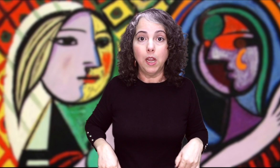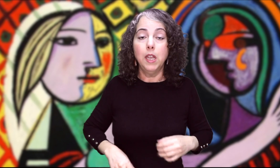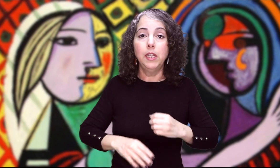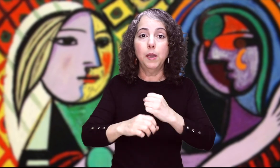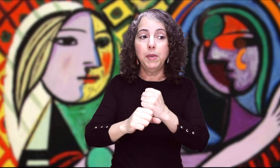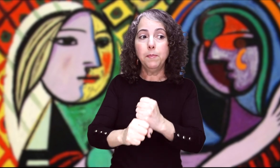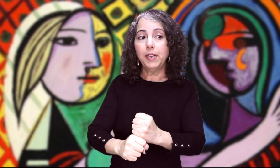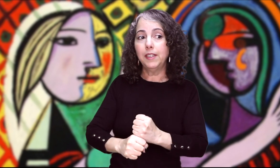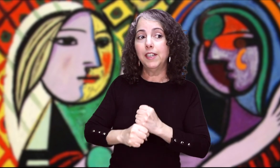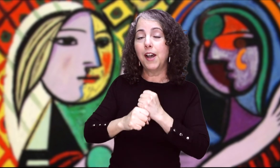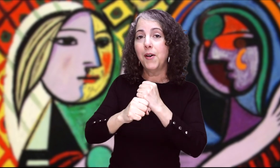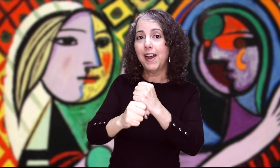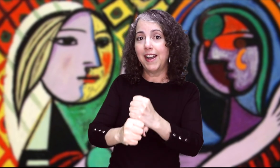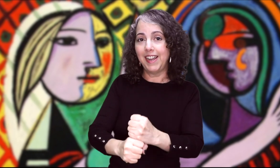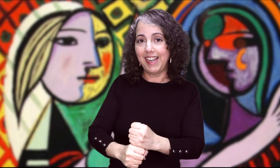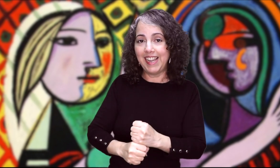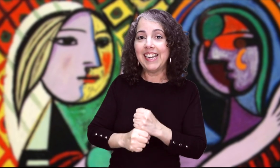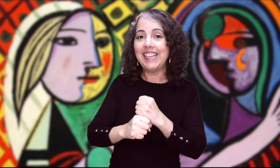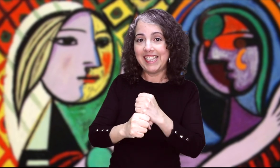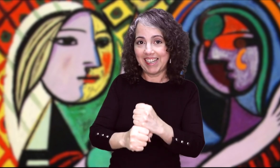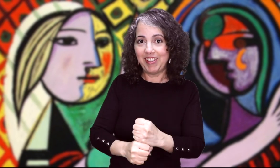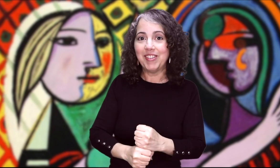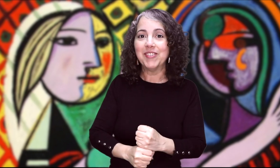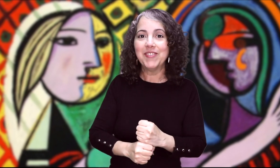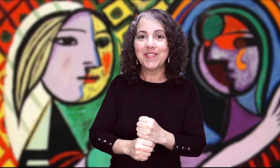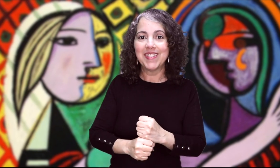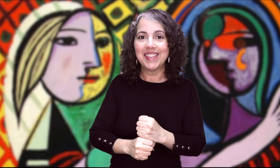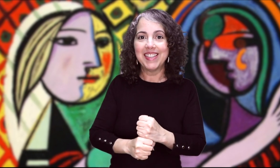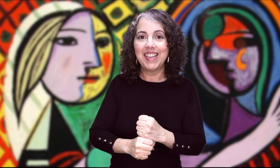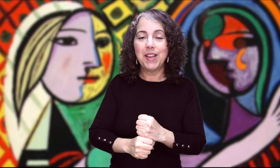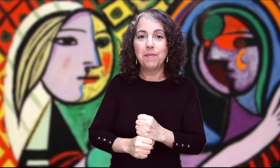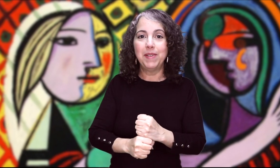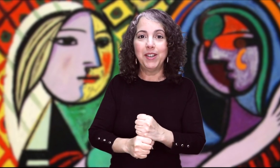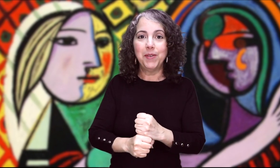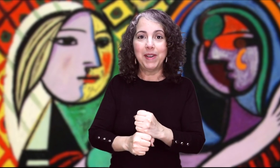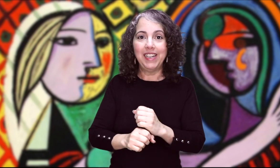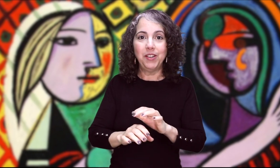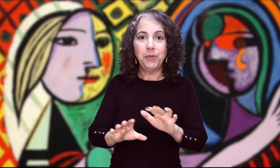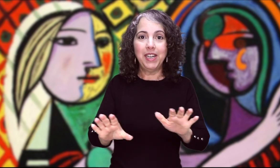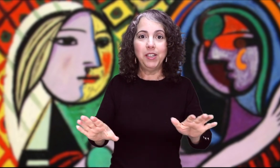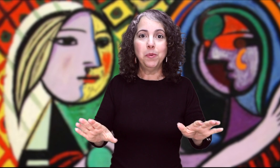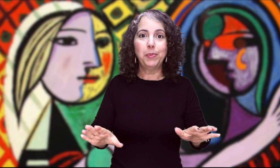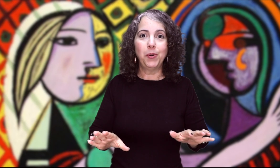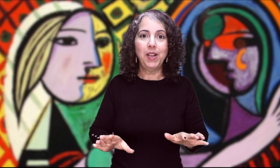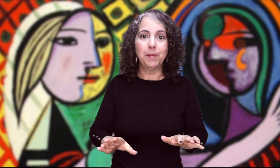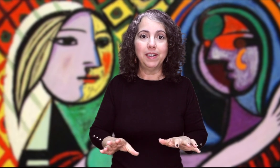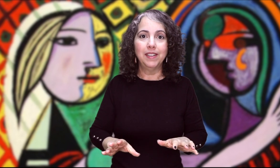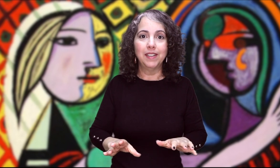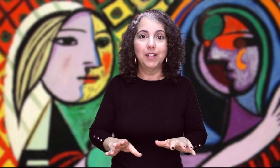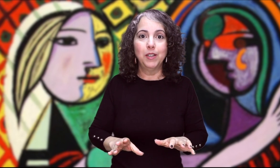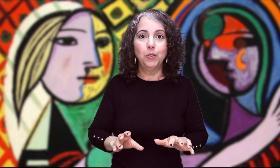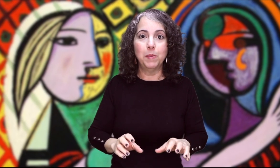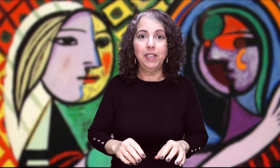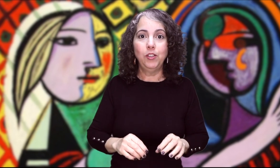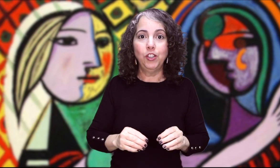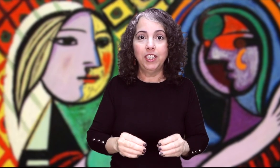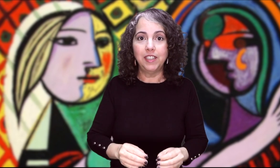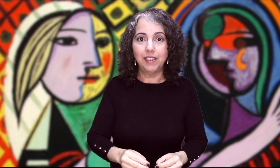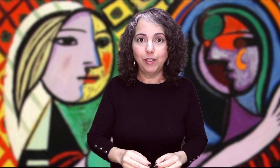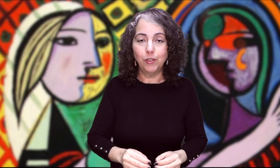Y también practicaba equitación Pero para que no hubiera ningún problema Su maestro de equitación